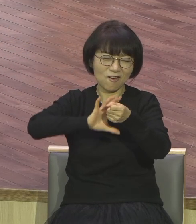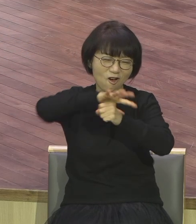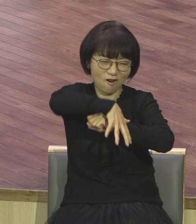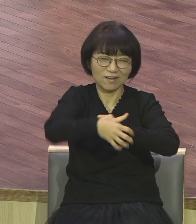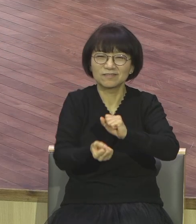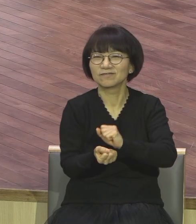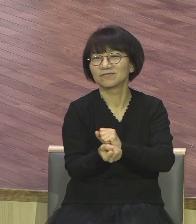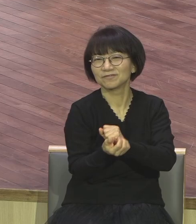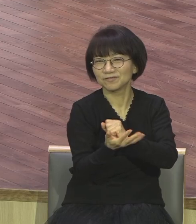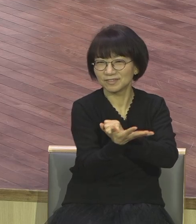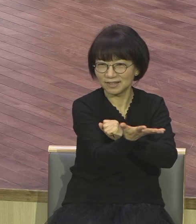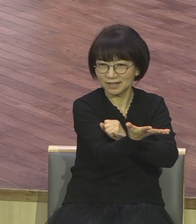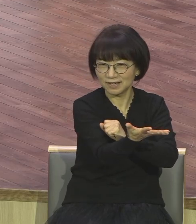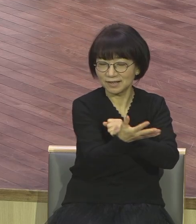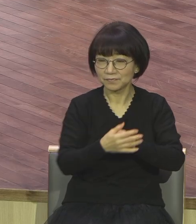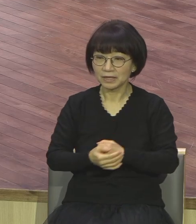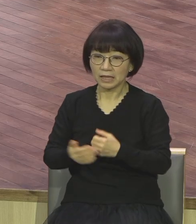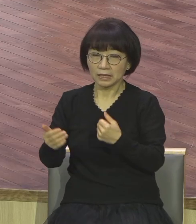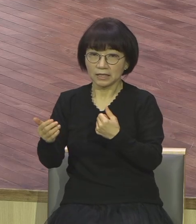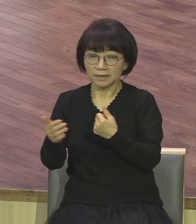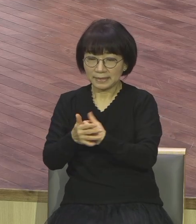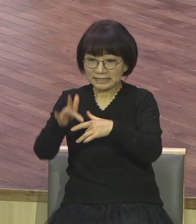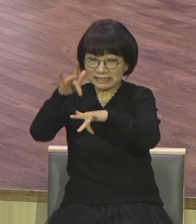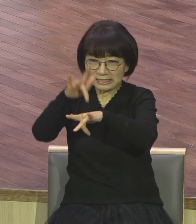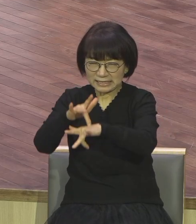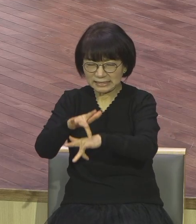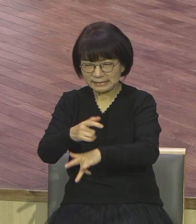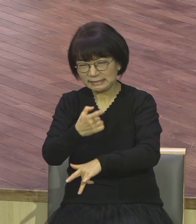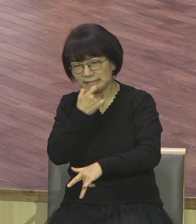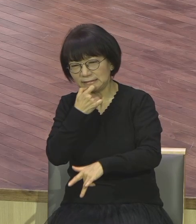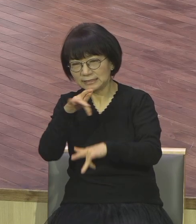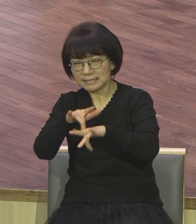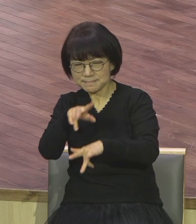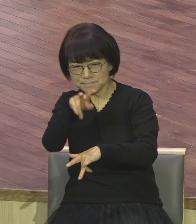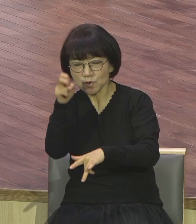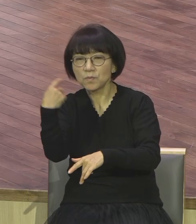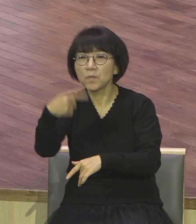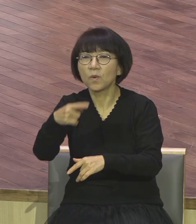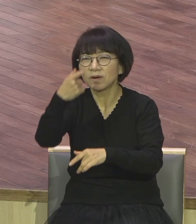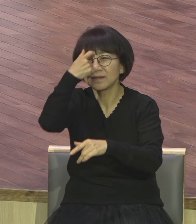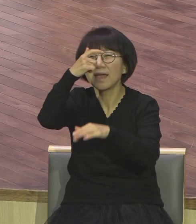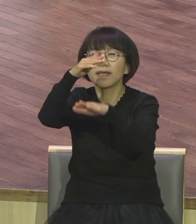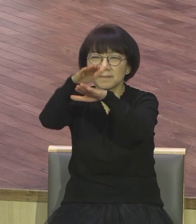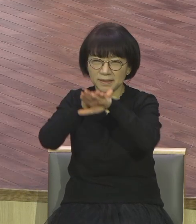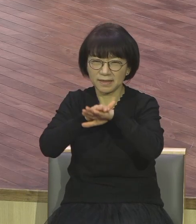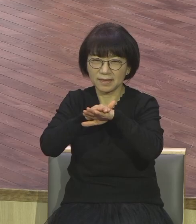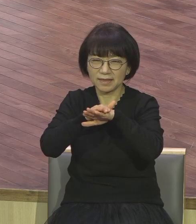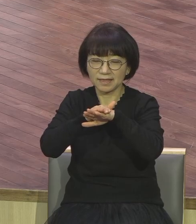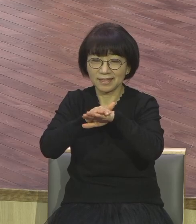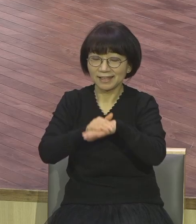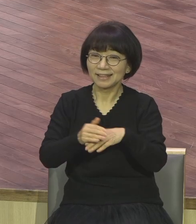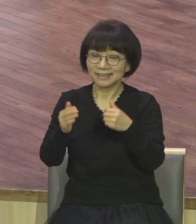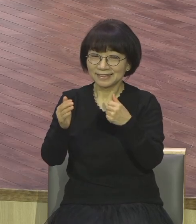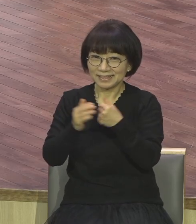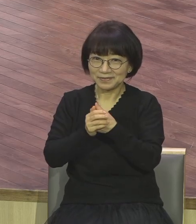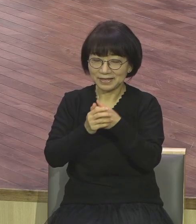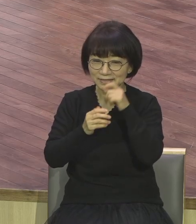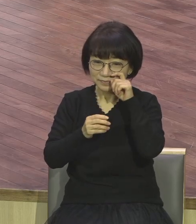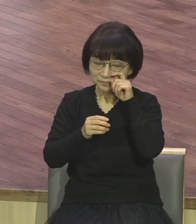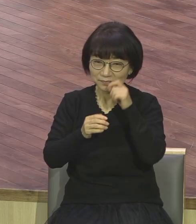예배예요 그래서 저 김일성이 내려올 때도 6.25 때 예수 있는 사람만